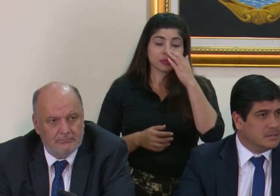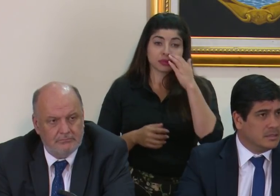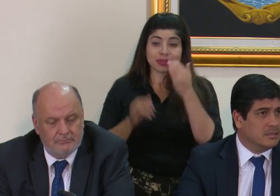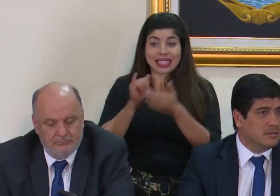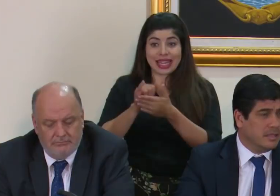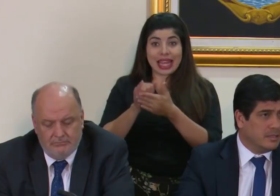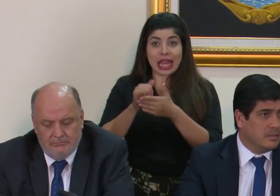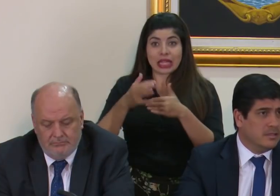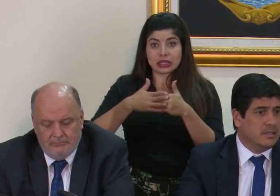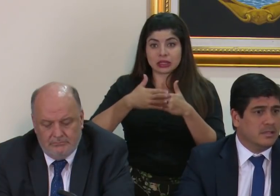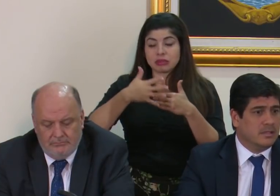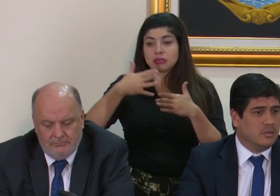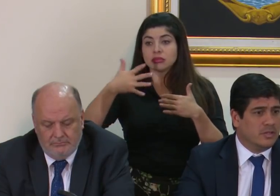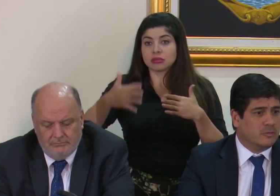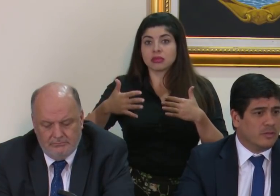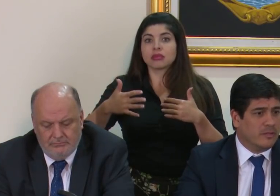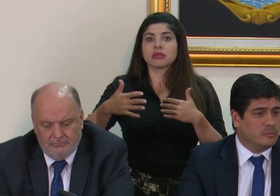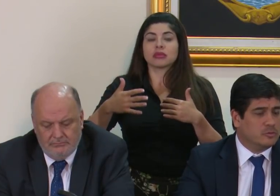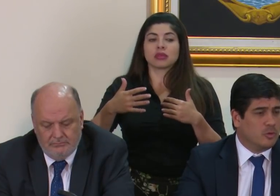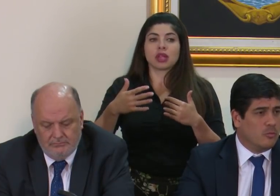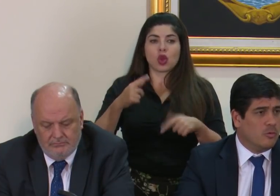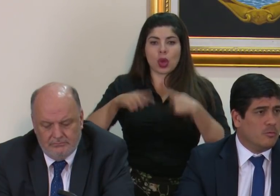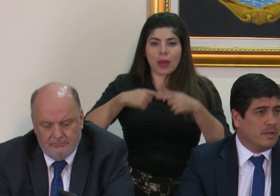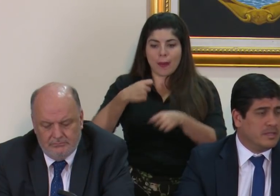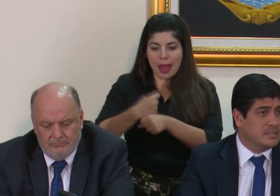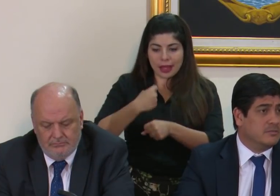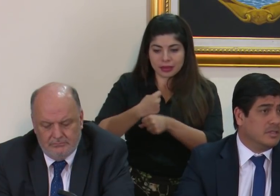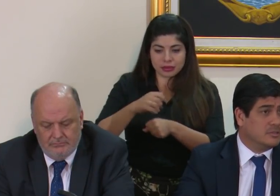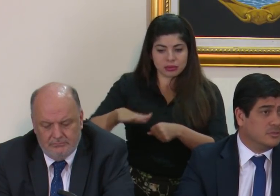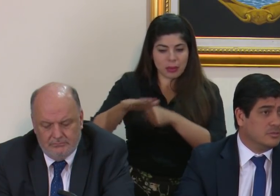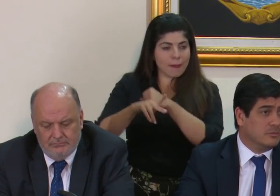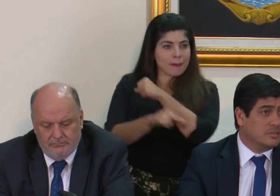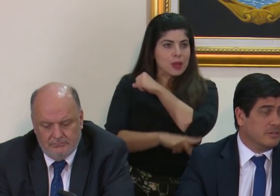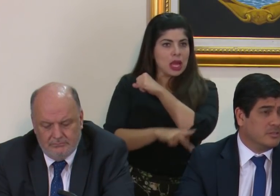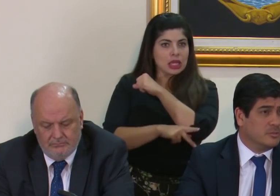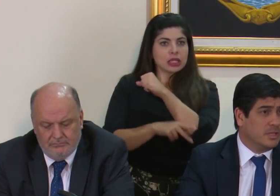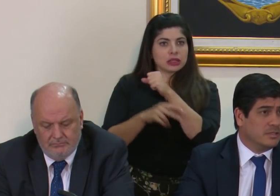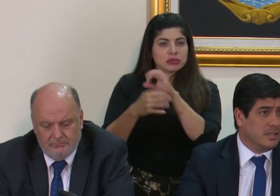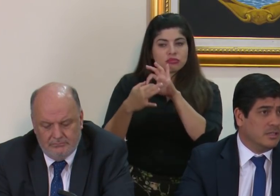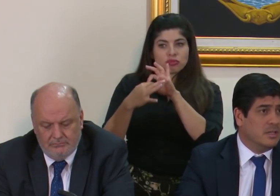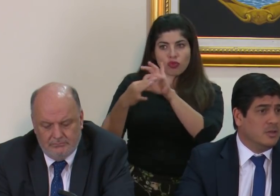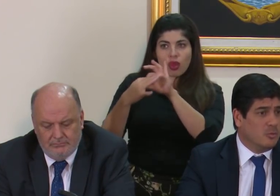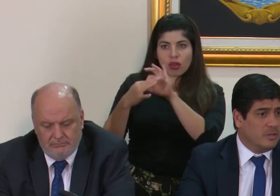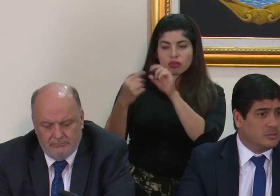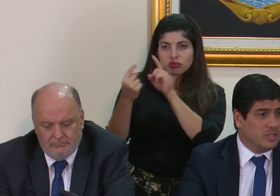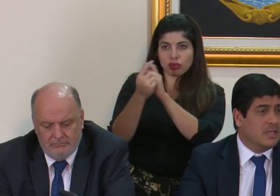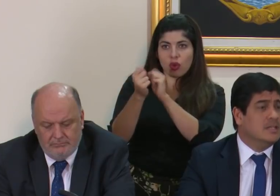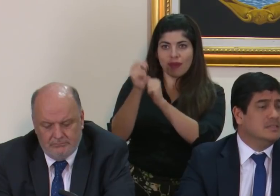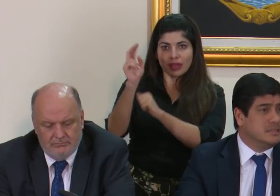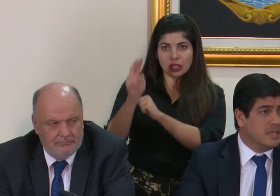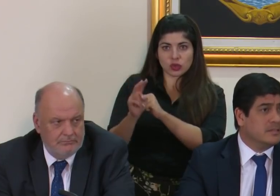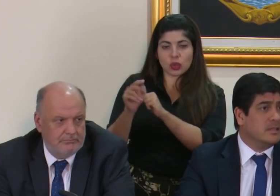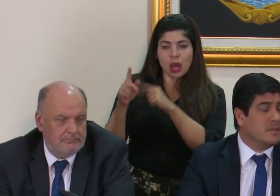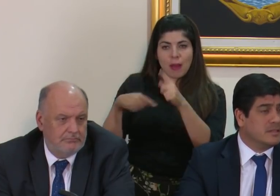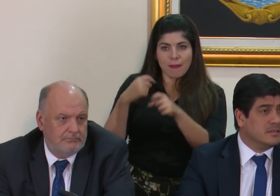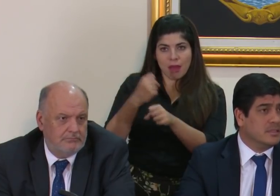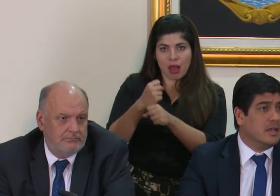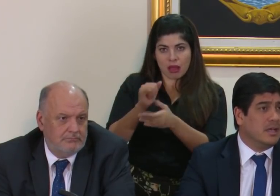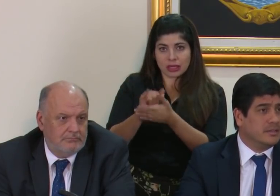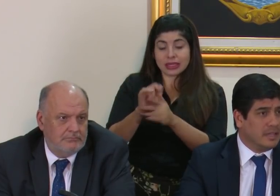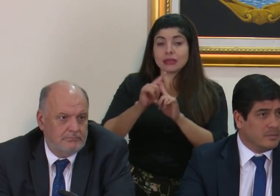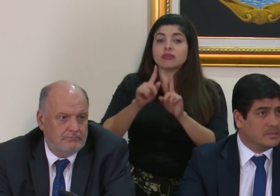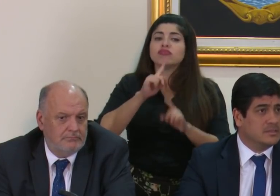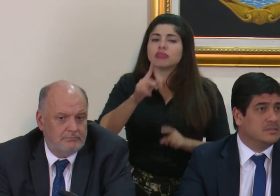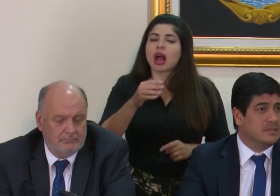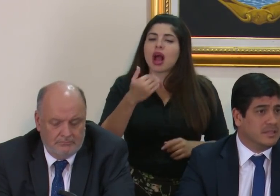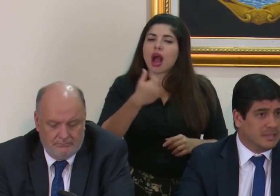alcance de lo que actuaremos como país en nuestra relación bilateral con Venezuela. Ciertamente